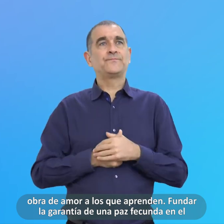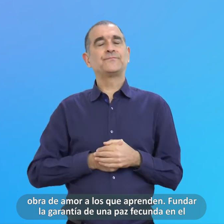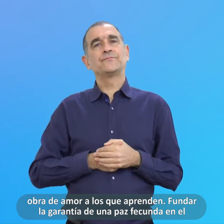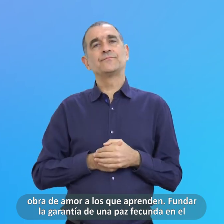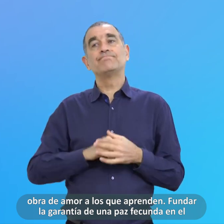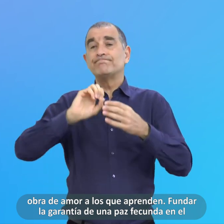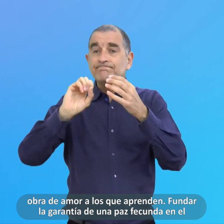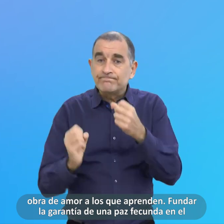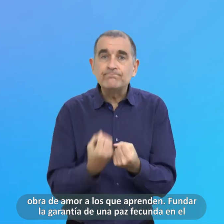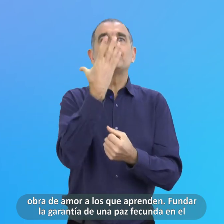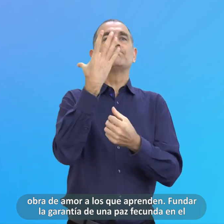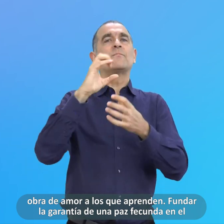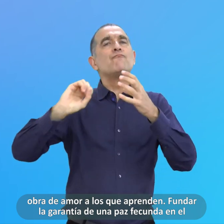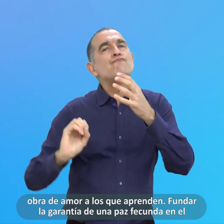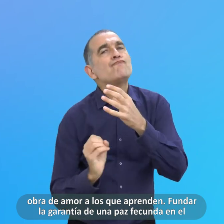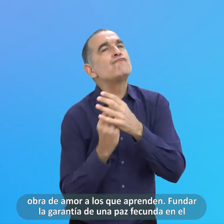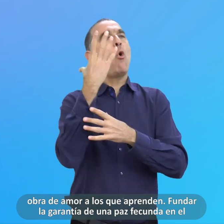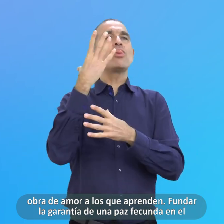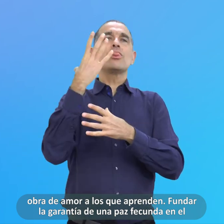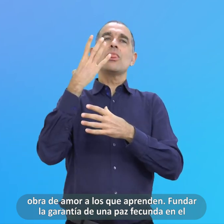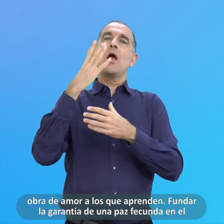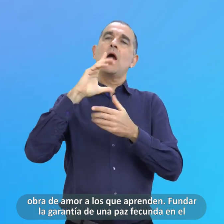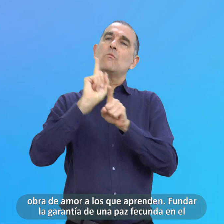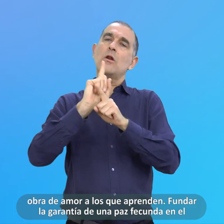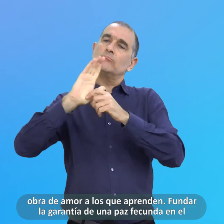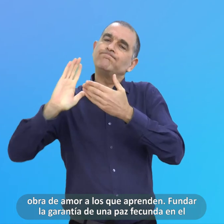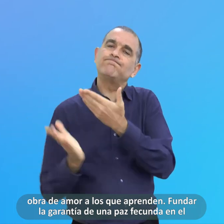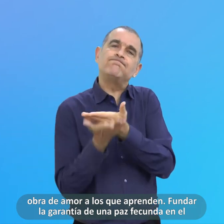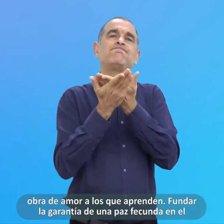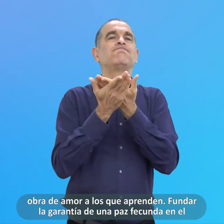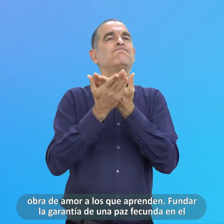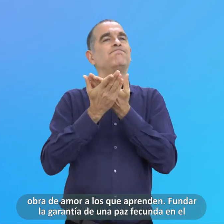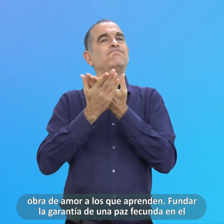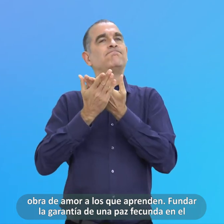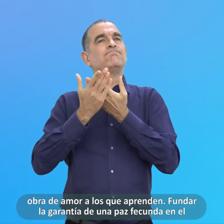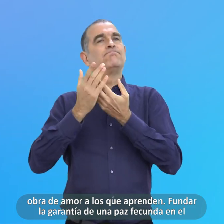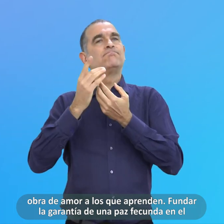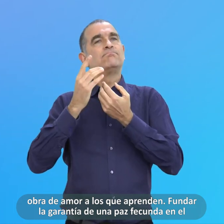Fundar La garantía De una paz